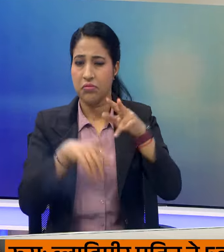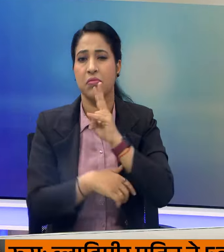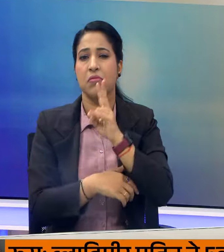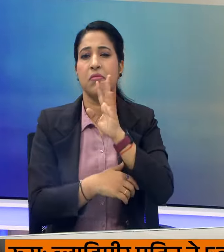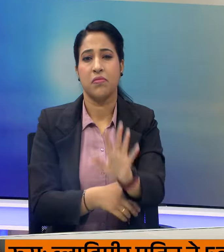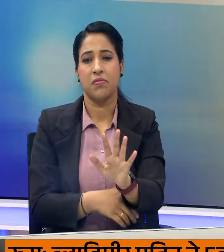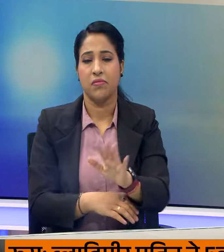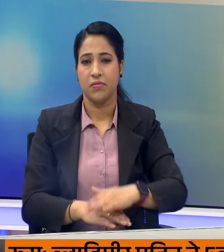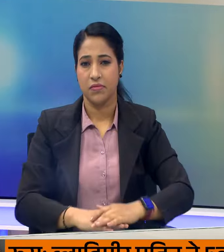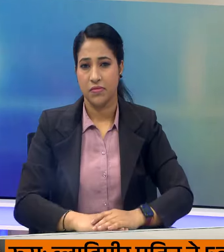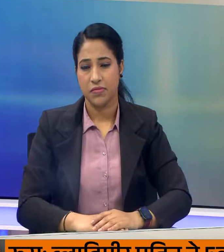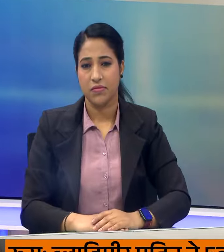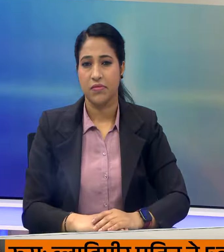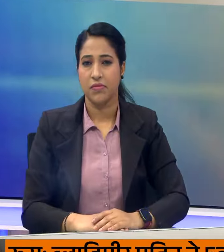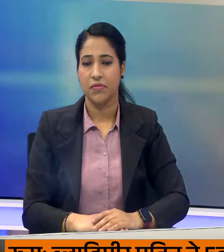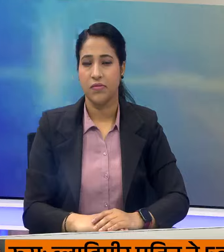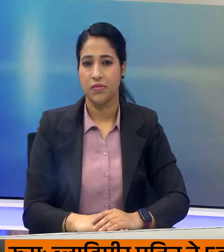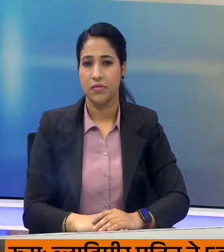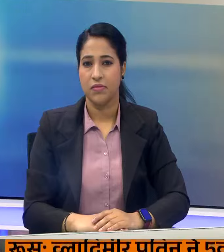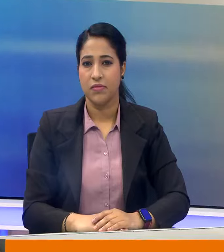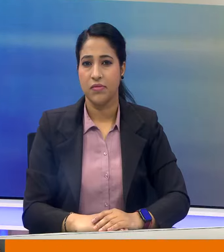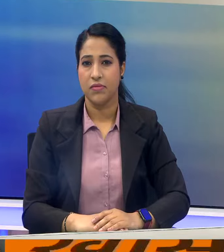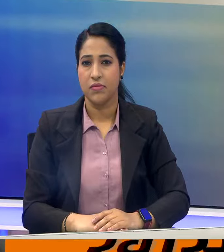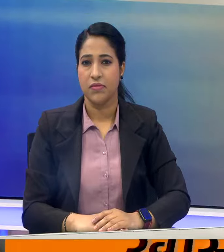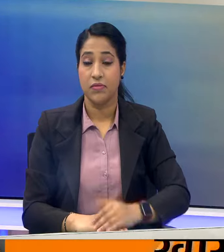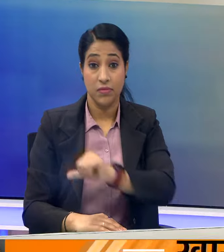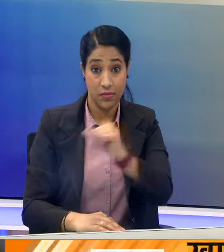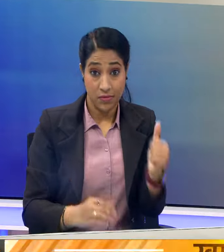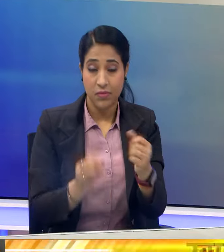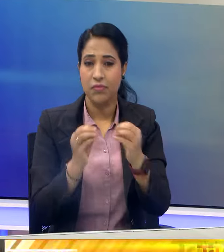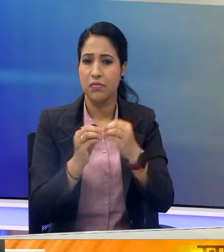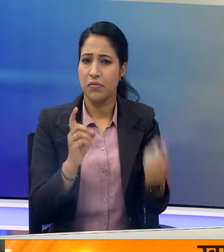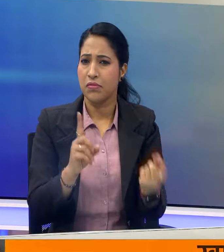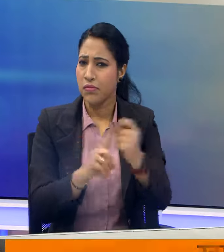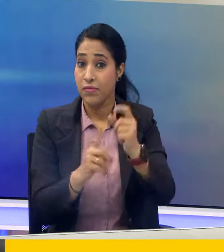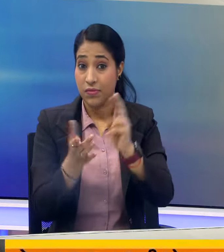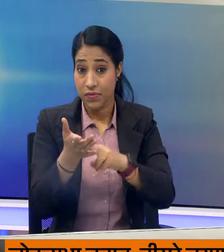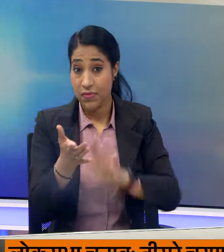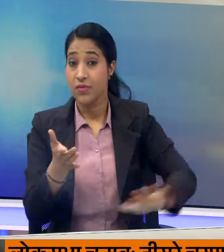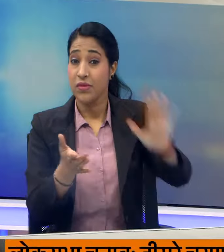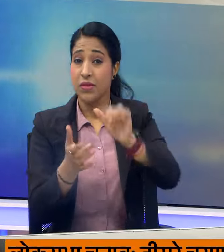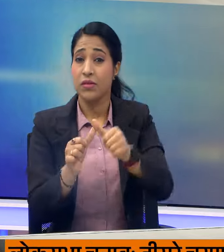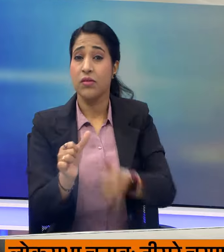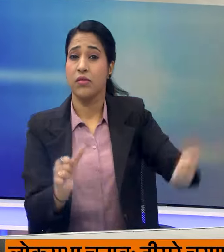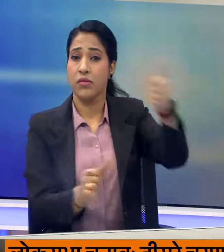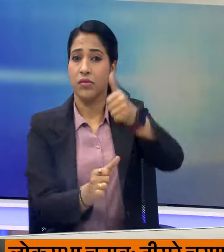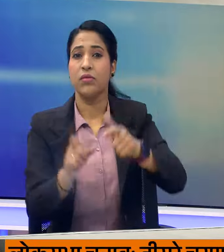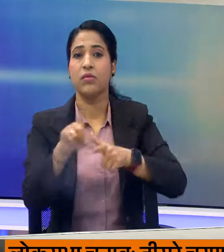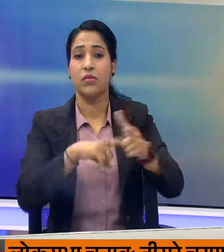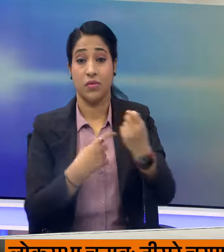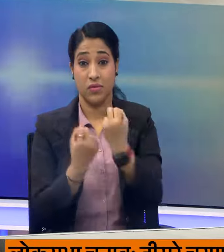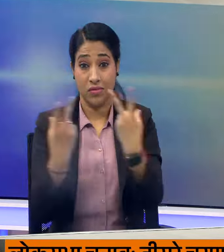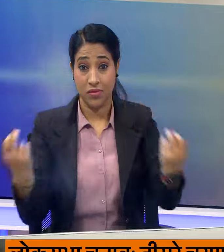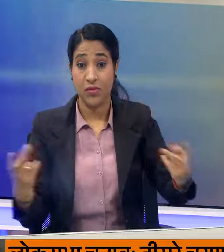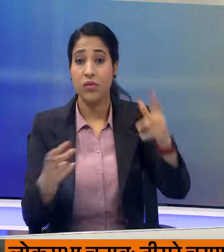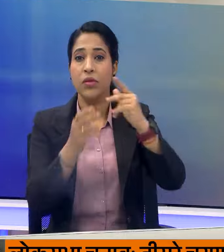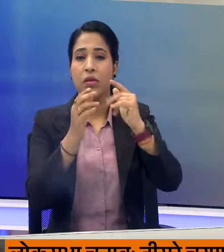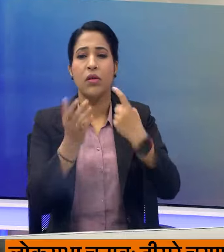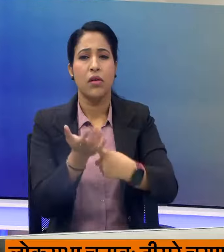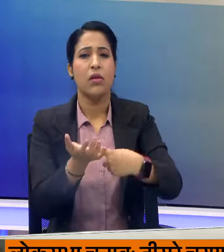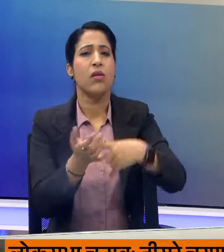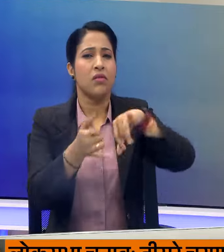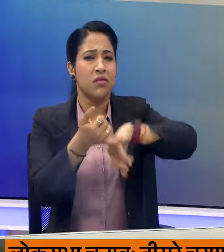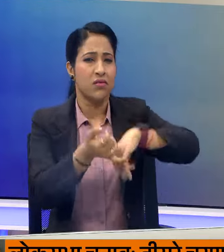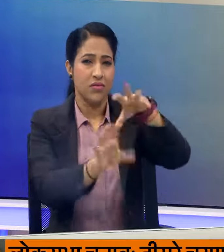करेंगे। इसके अलावा बीजेपी के राश्रे अध्यक्ष जेपी नड़ा स्टार प्रशकार को में शामिल राजना सिंग